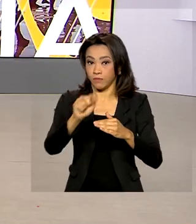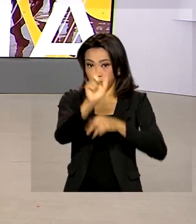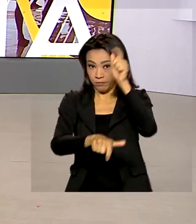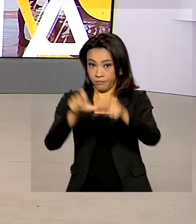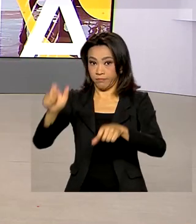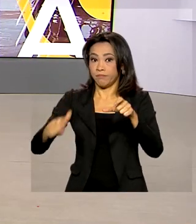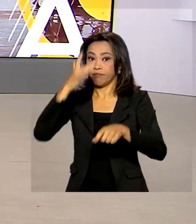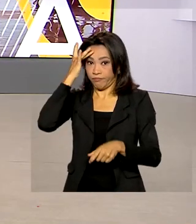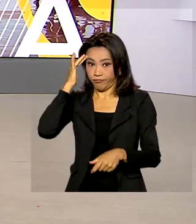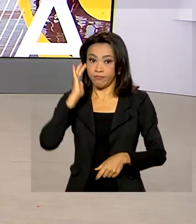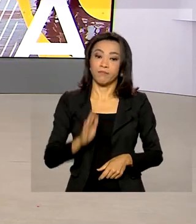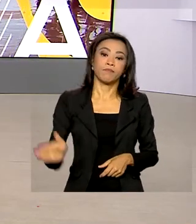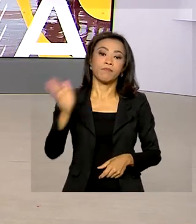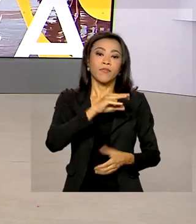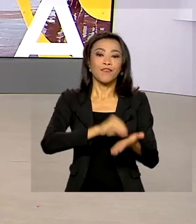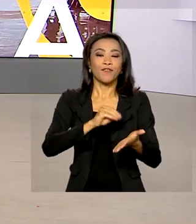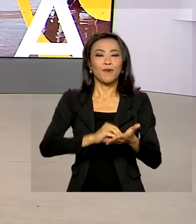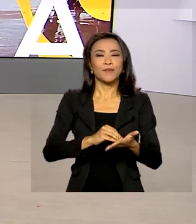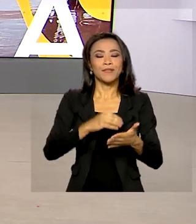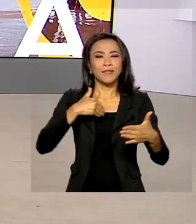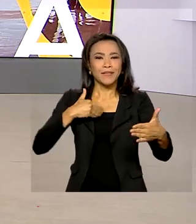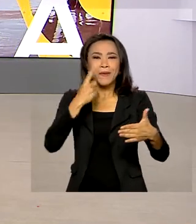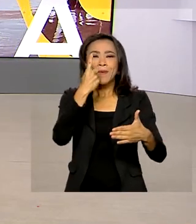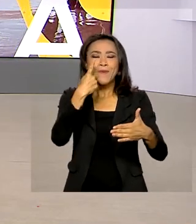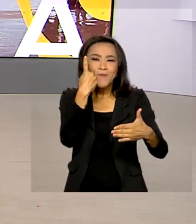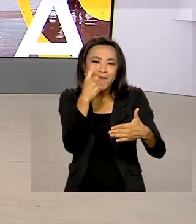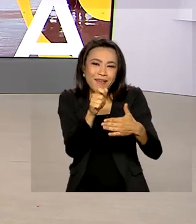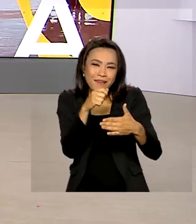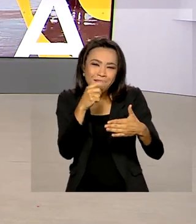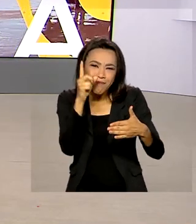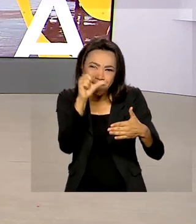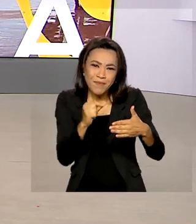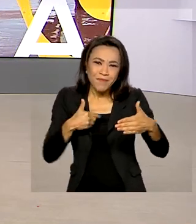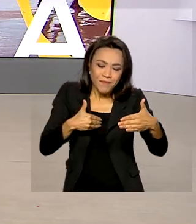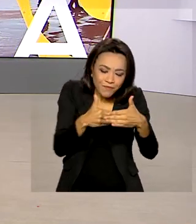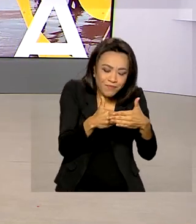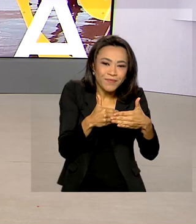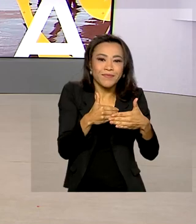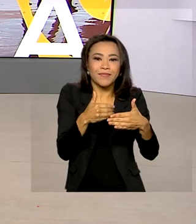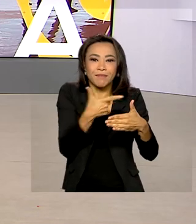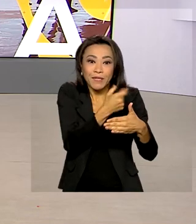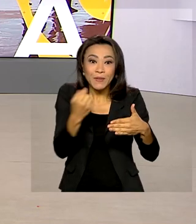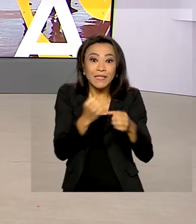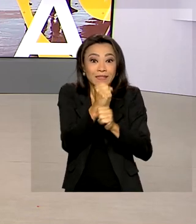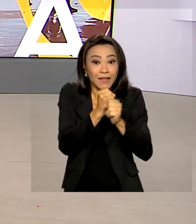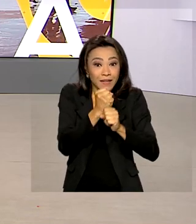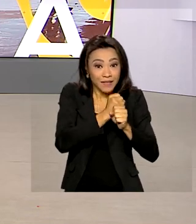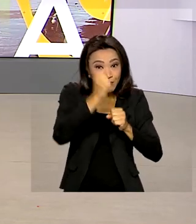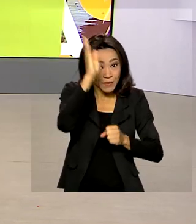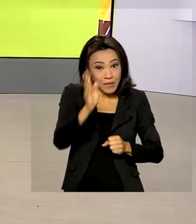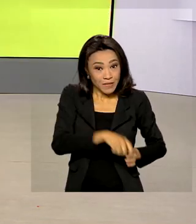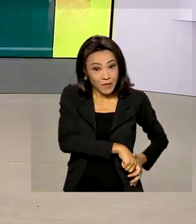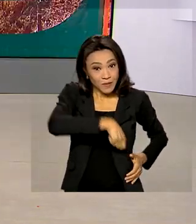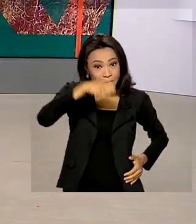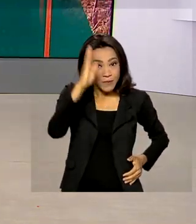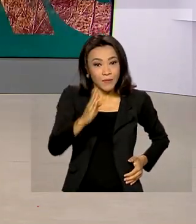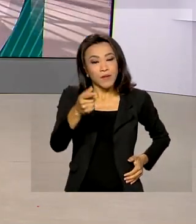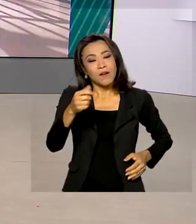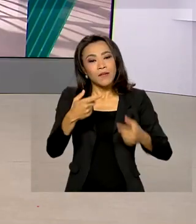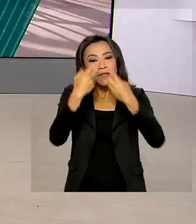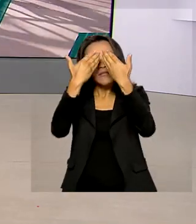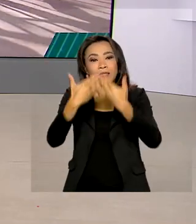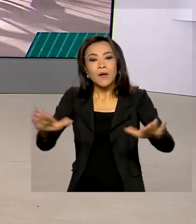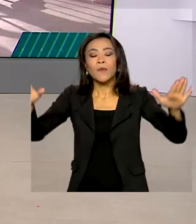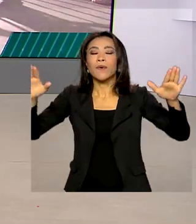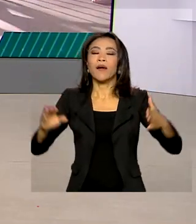E faltando menos de um mês para os 200 anos da independência do Brasil, foi realizada no Palácio do Planalto a inauguração da